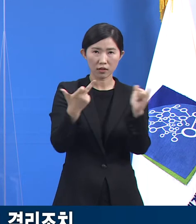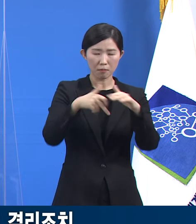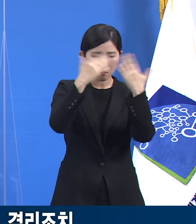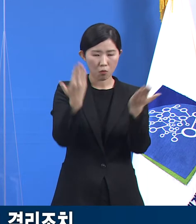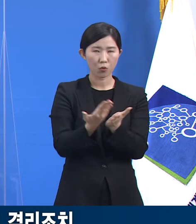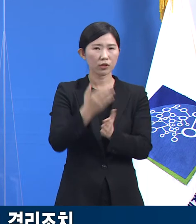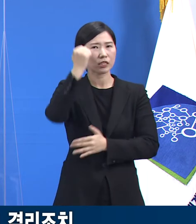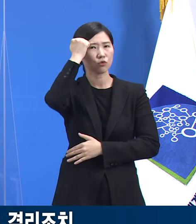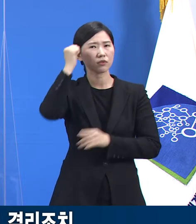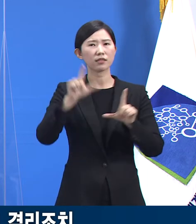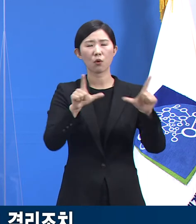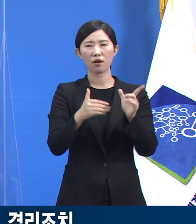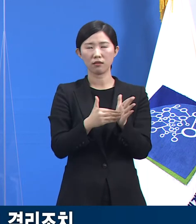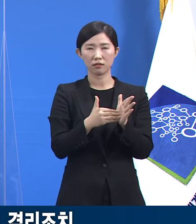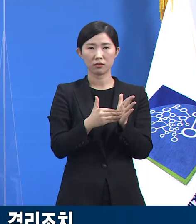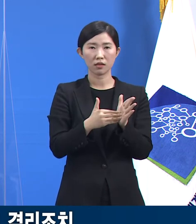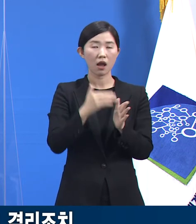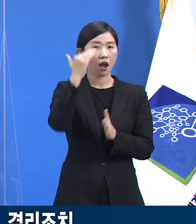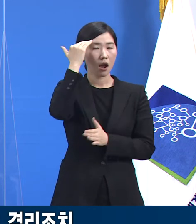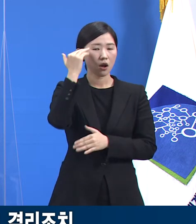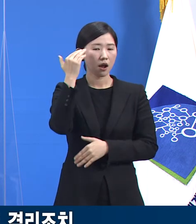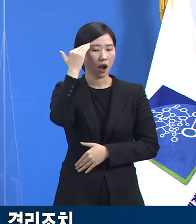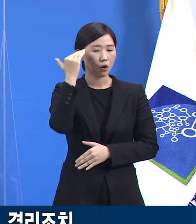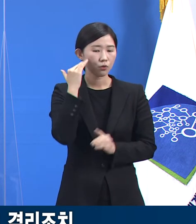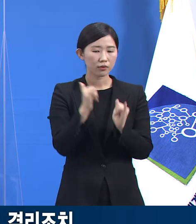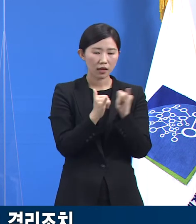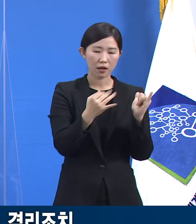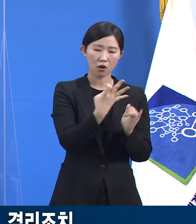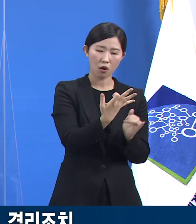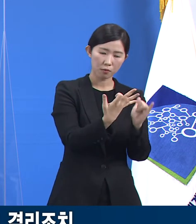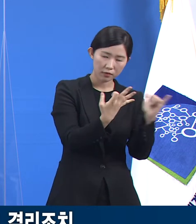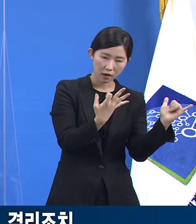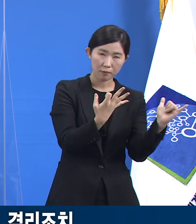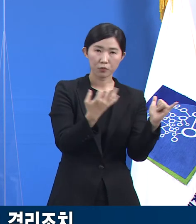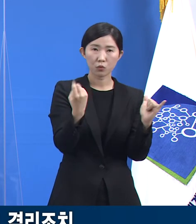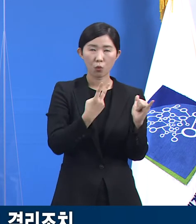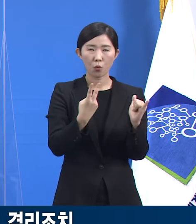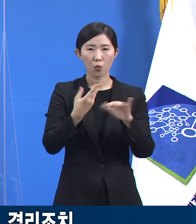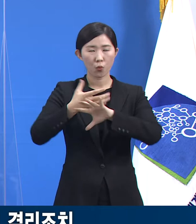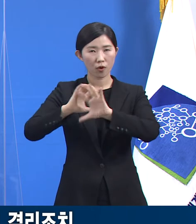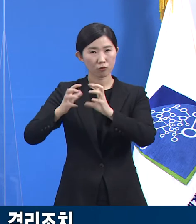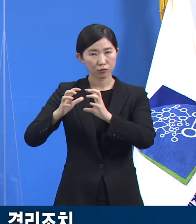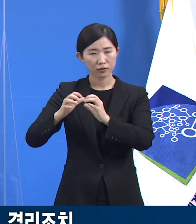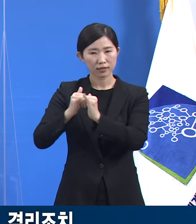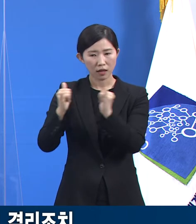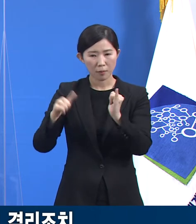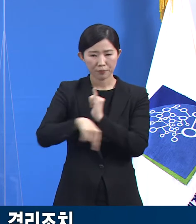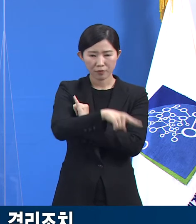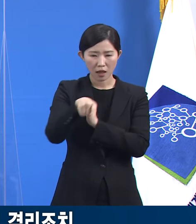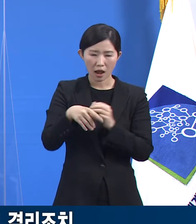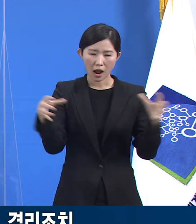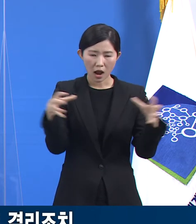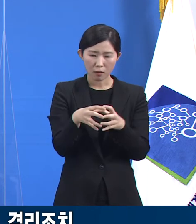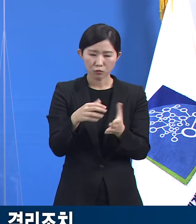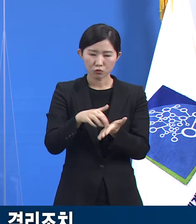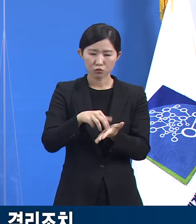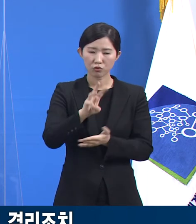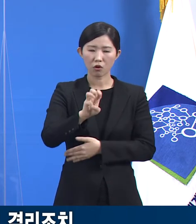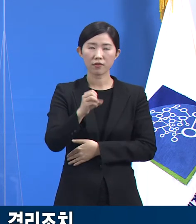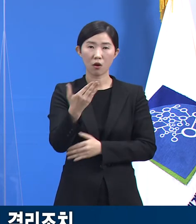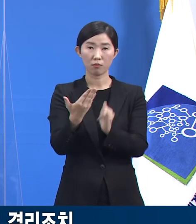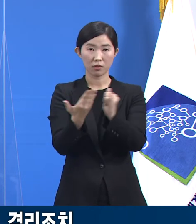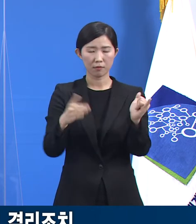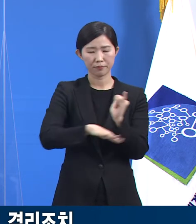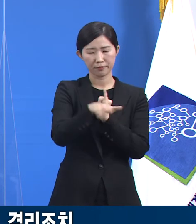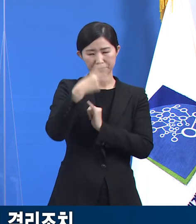내국인 19명, 외국인 17명 등 총 36명의 회사 직원에 대해 전수검사를 완료했으며